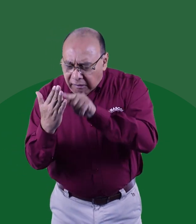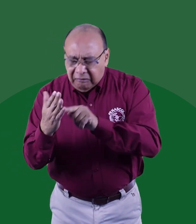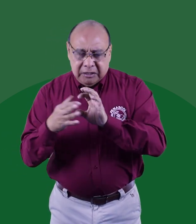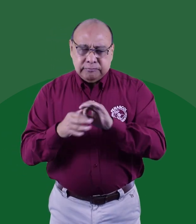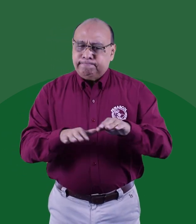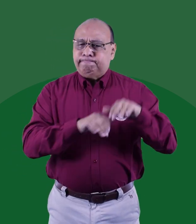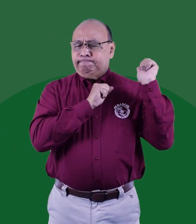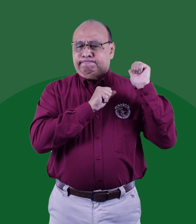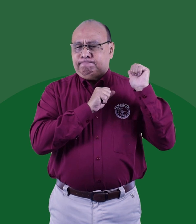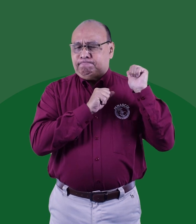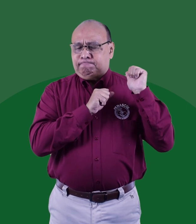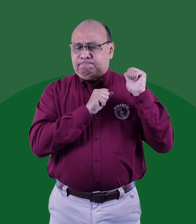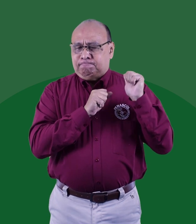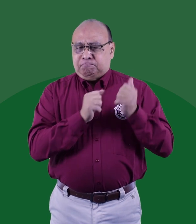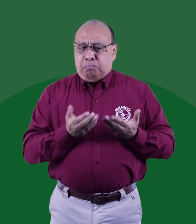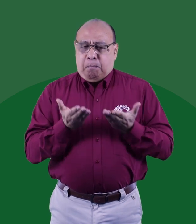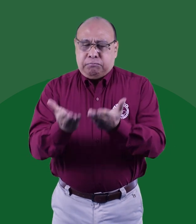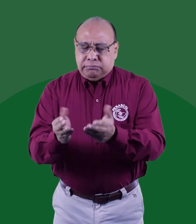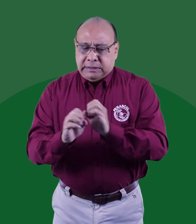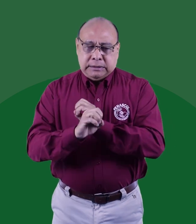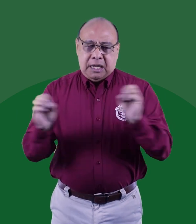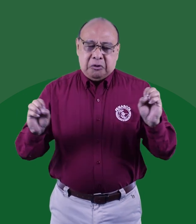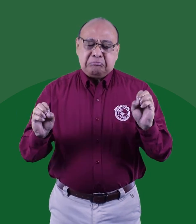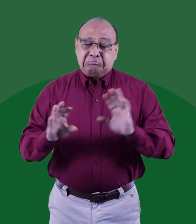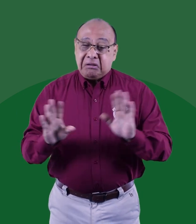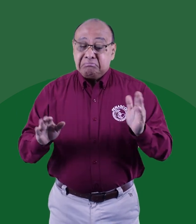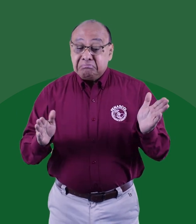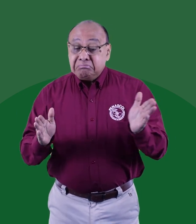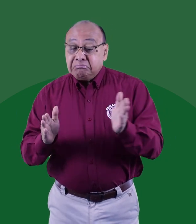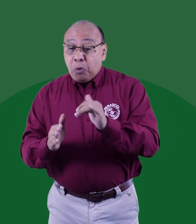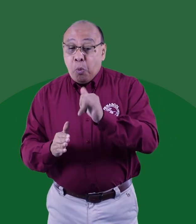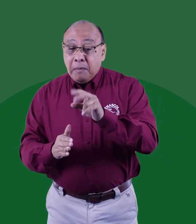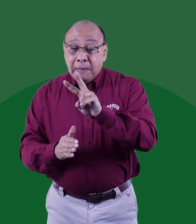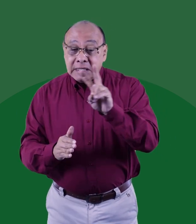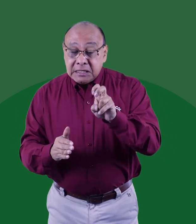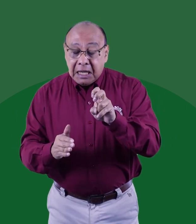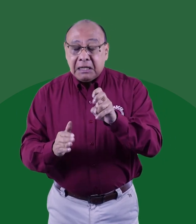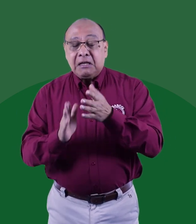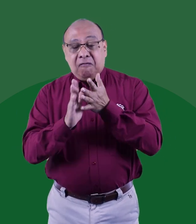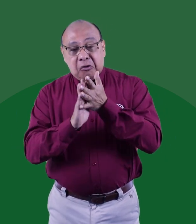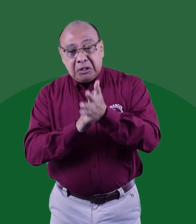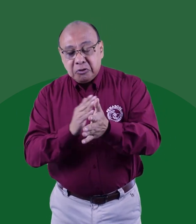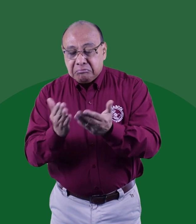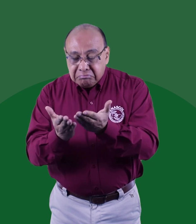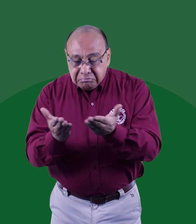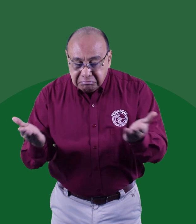FENASCOL decidió hacerse a un lado y no participar de la licitación. Al jueves 27 ninguna entidad se presentó